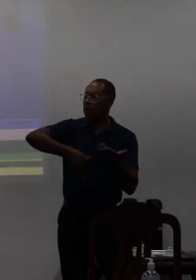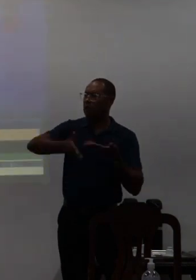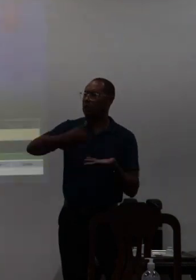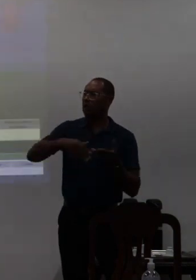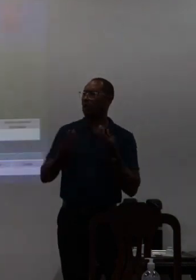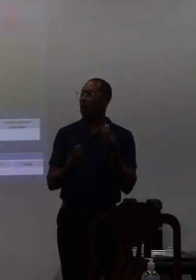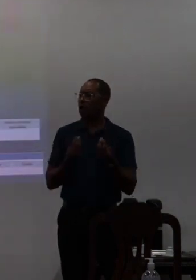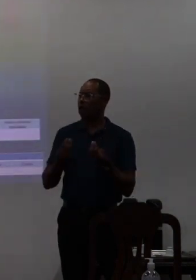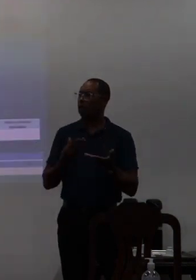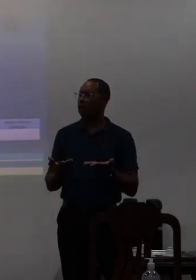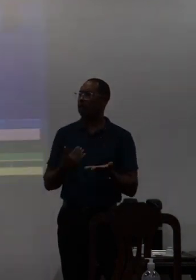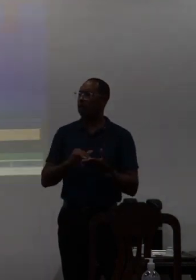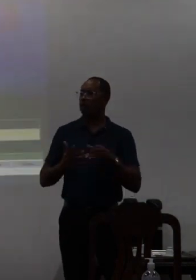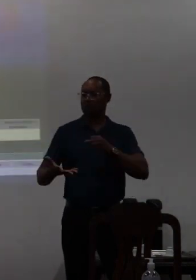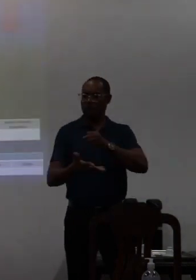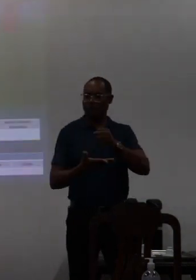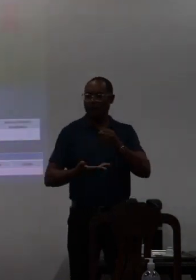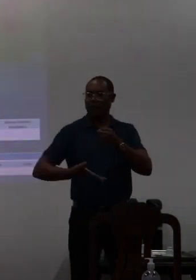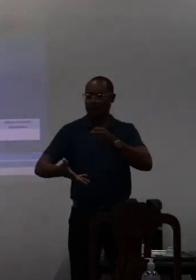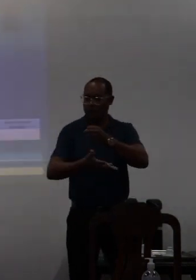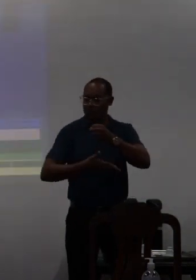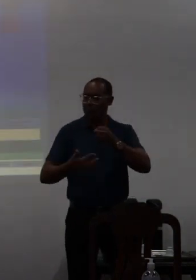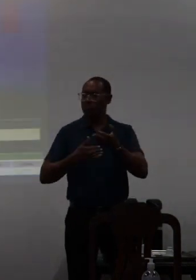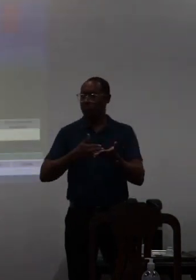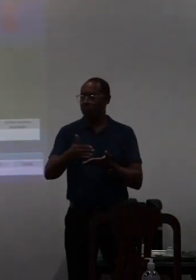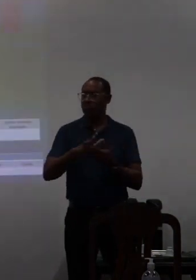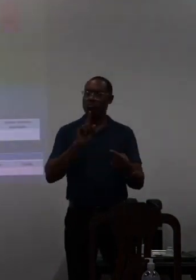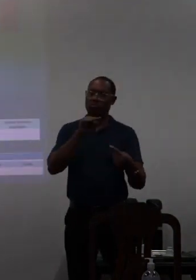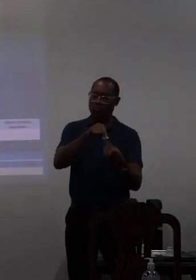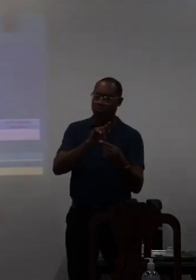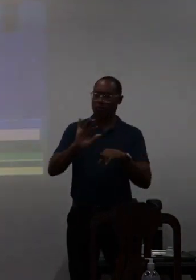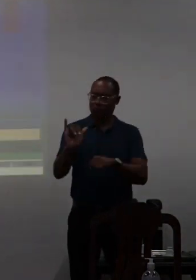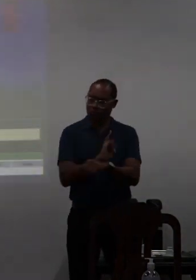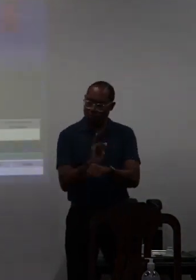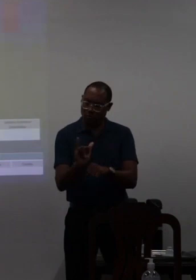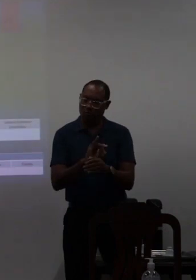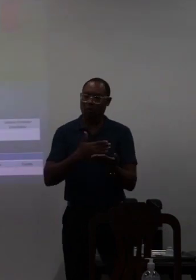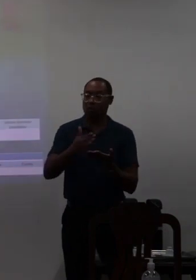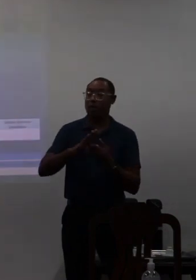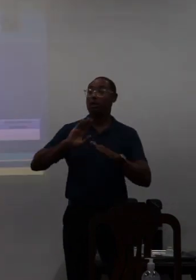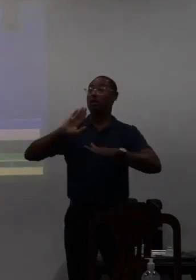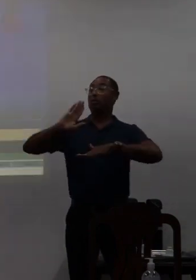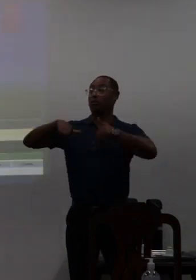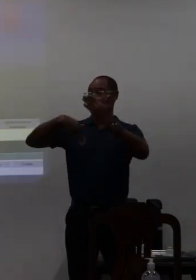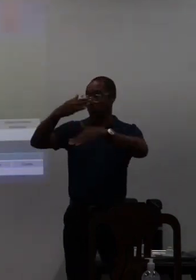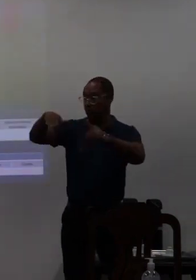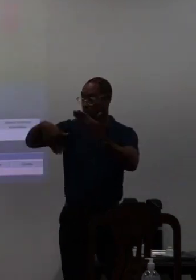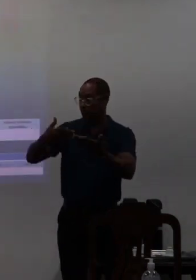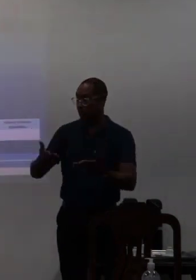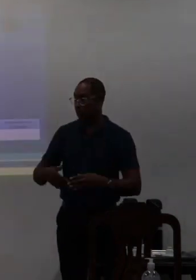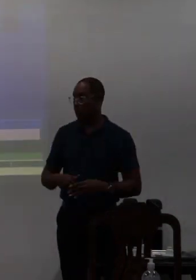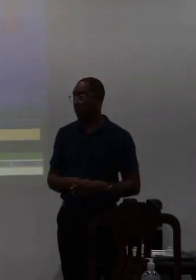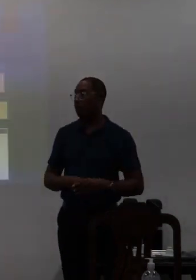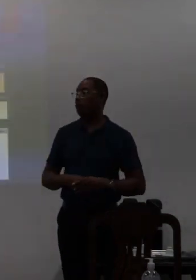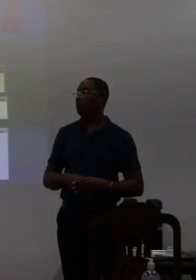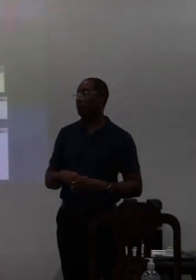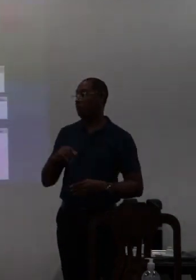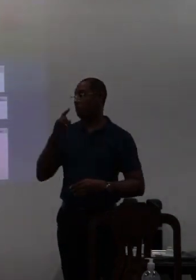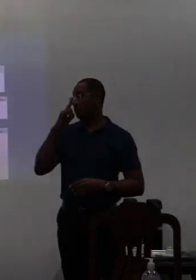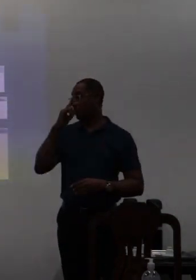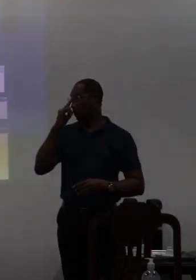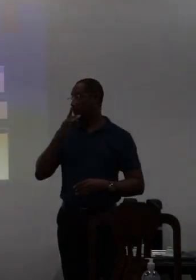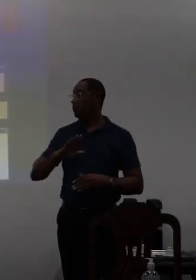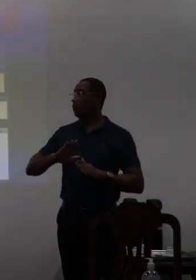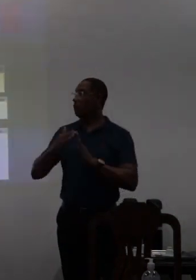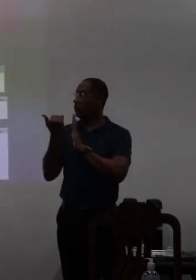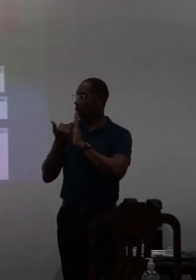começar começando da base com os objetivos estatéticos e posteriormente com